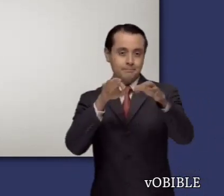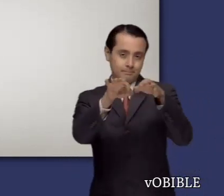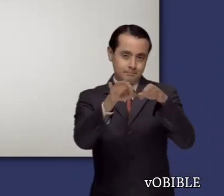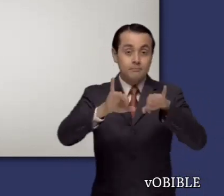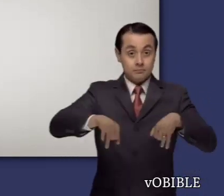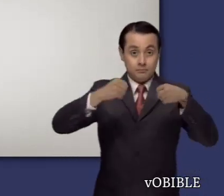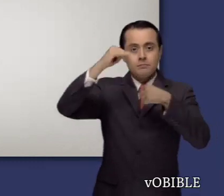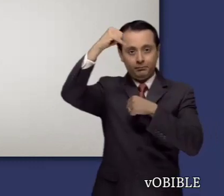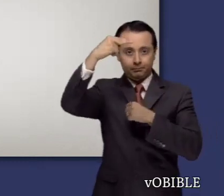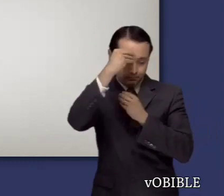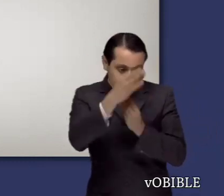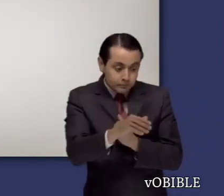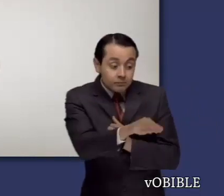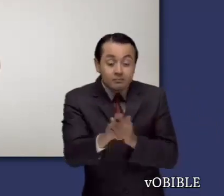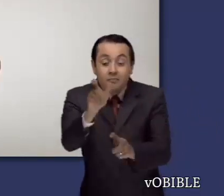por temas.